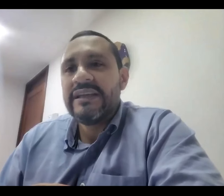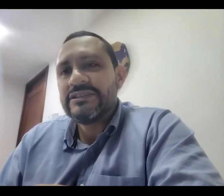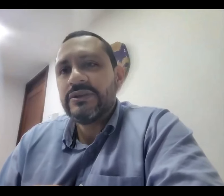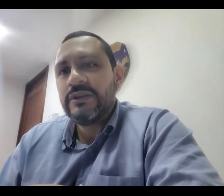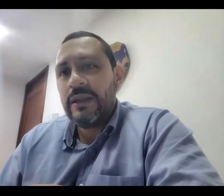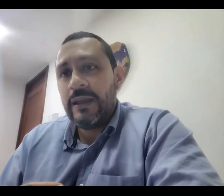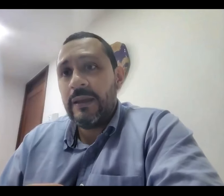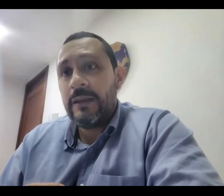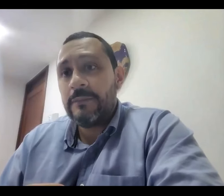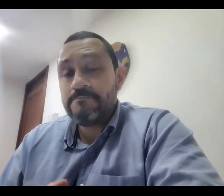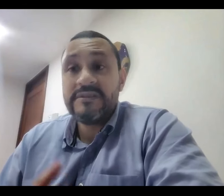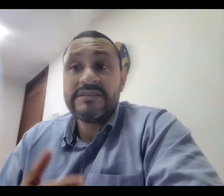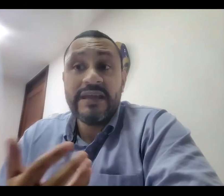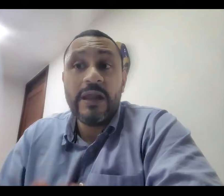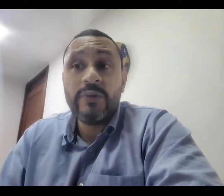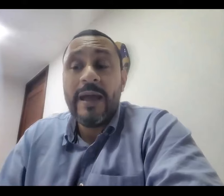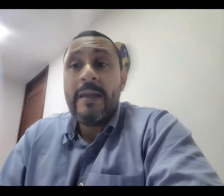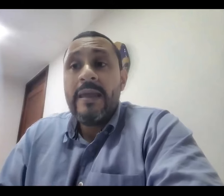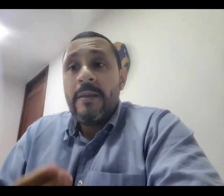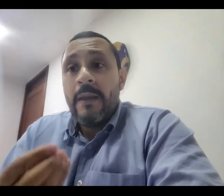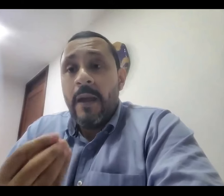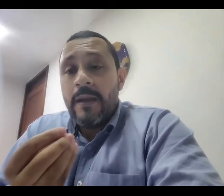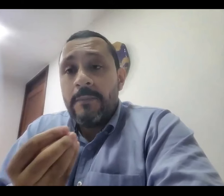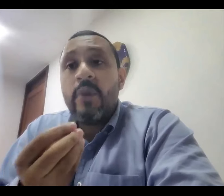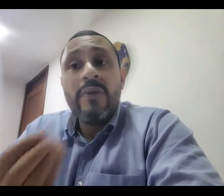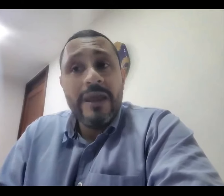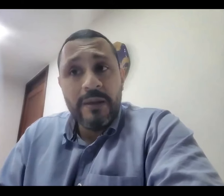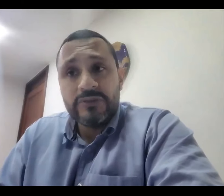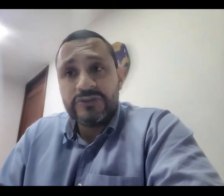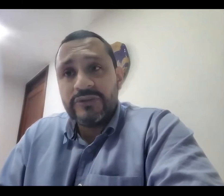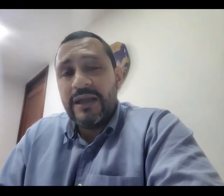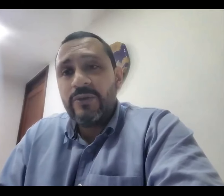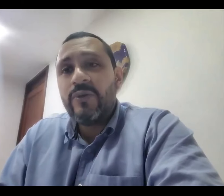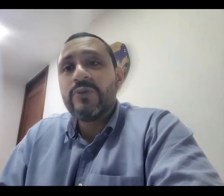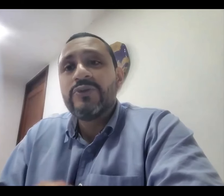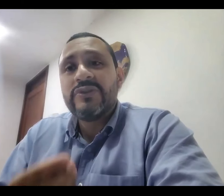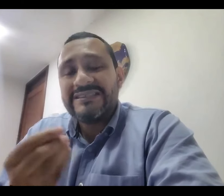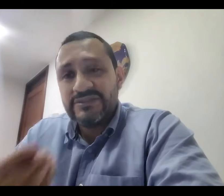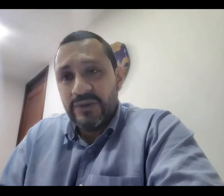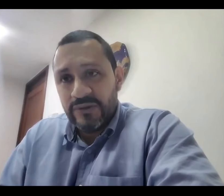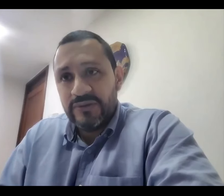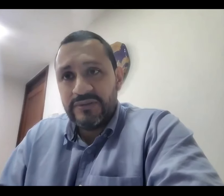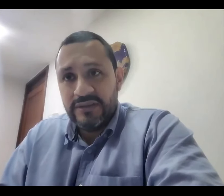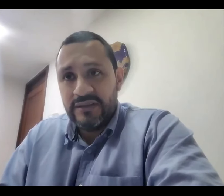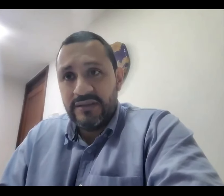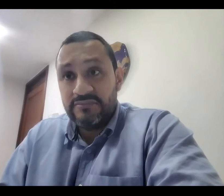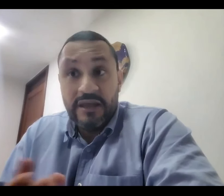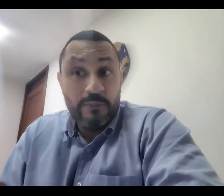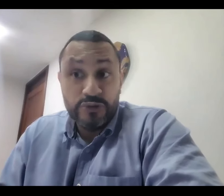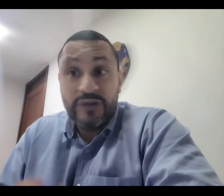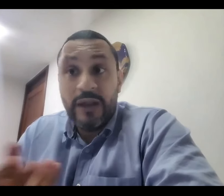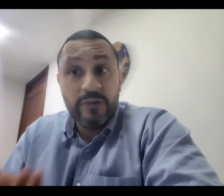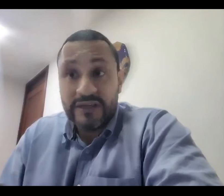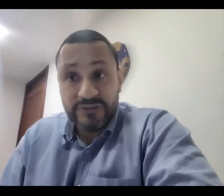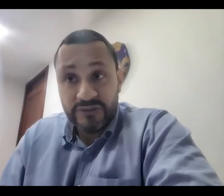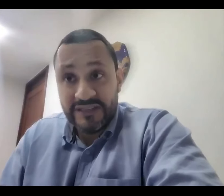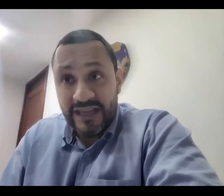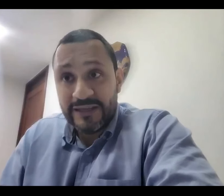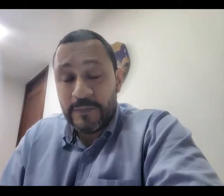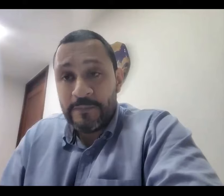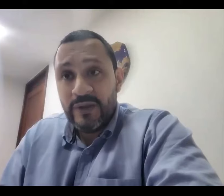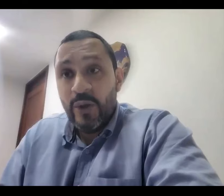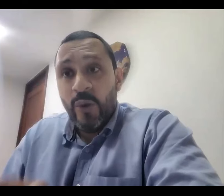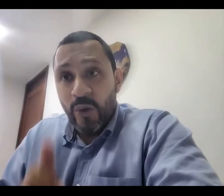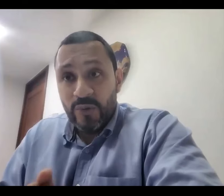en consideración si hay algún problema emocional o algún trastorno emocional o trastorno